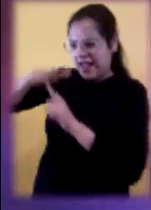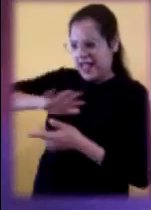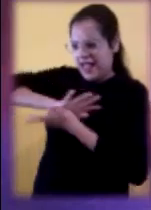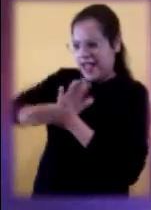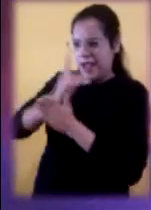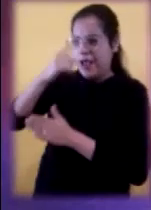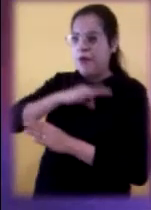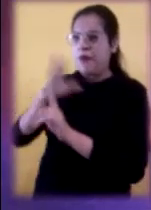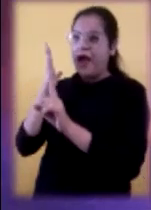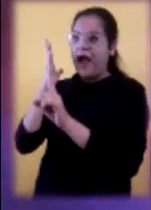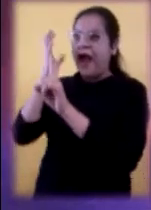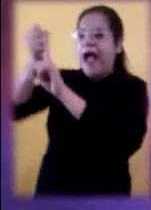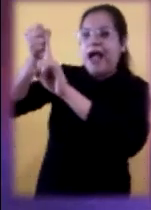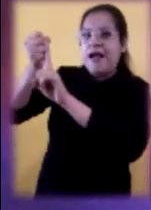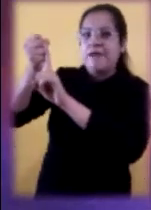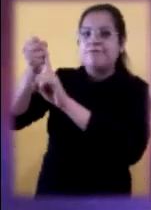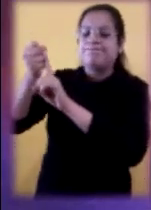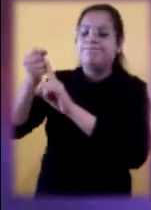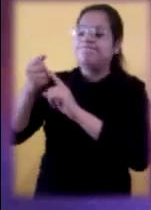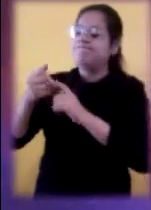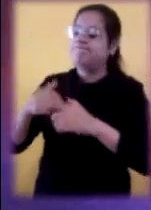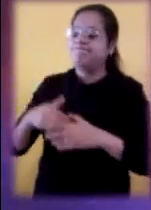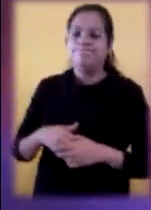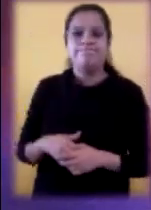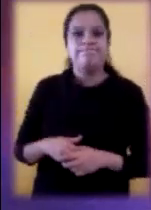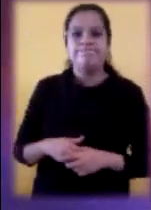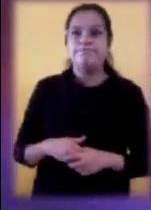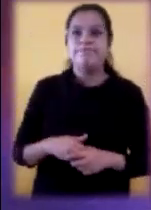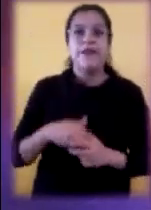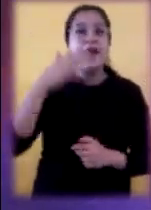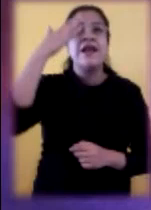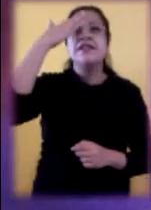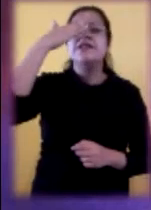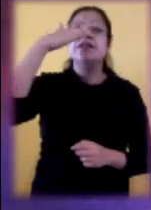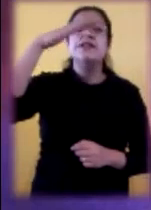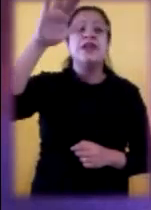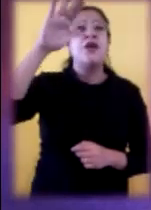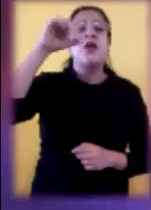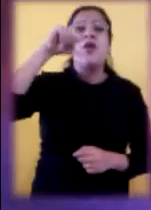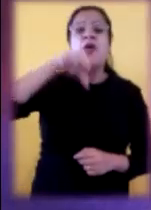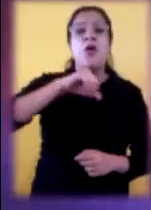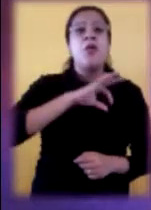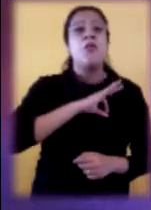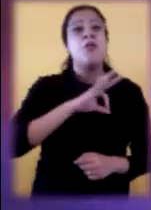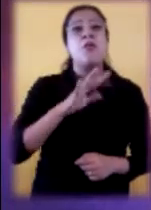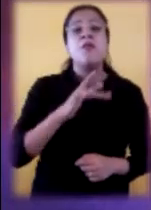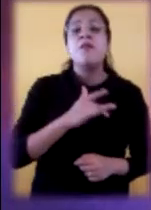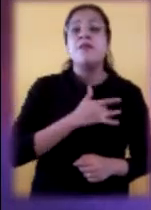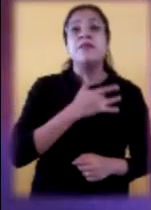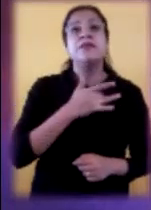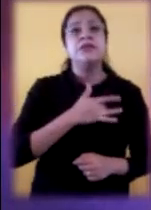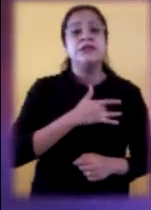utilizará como pildaño para alcanzar su propósito. Señor, que hoy podamos